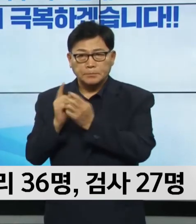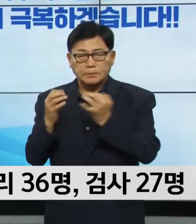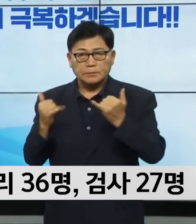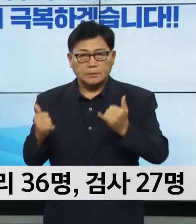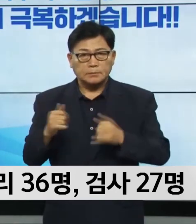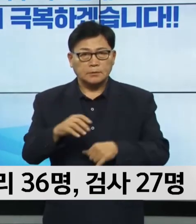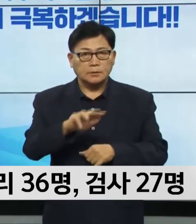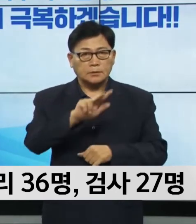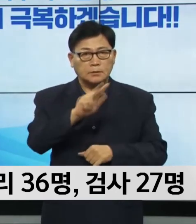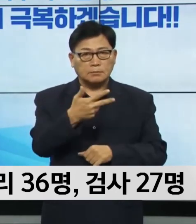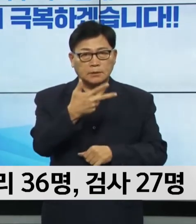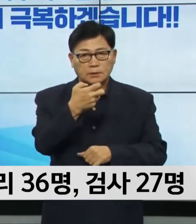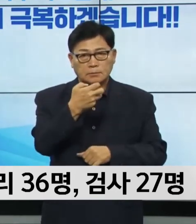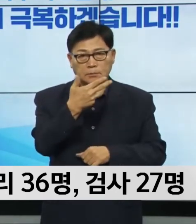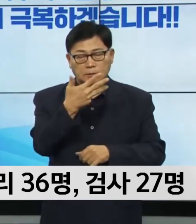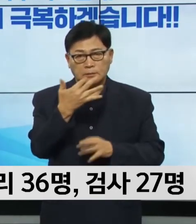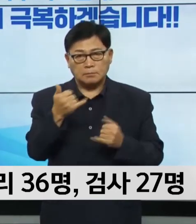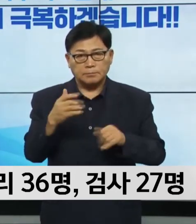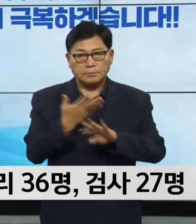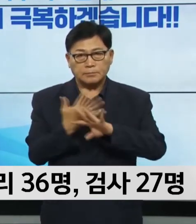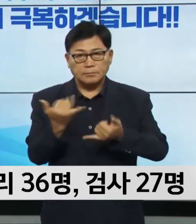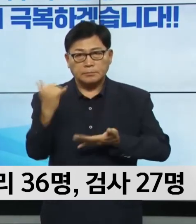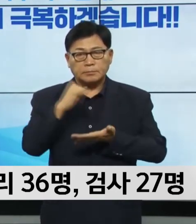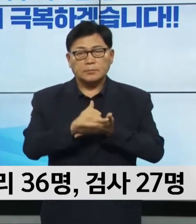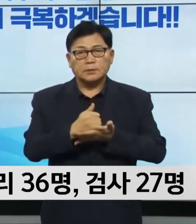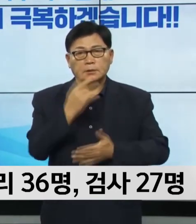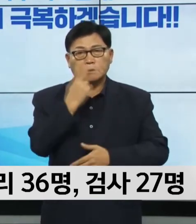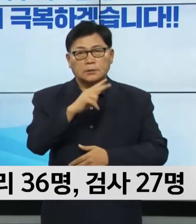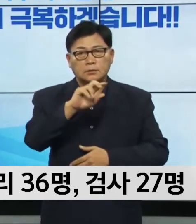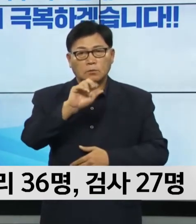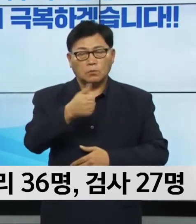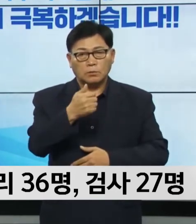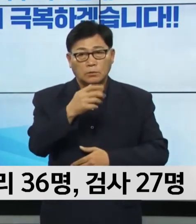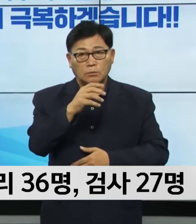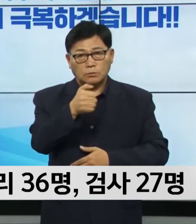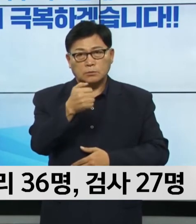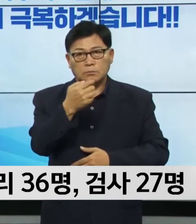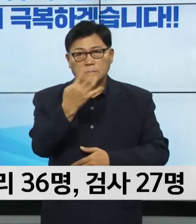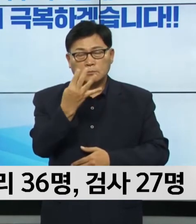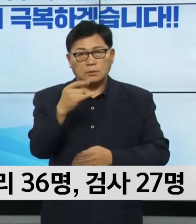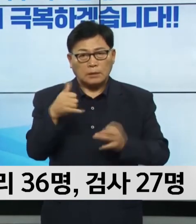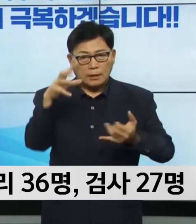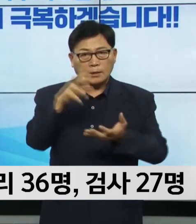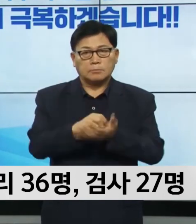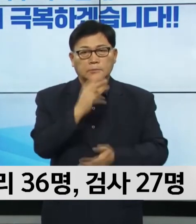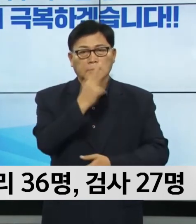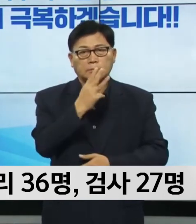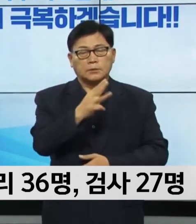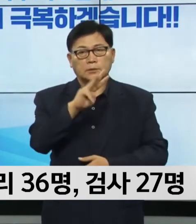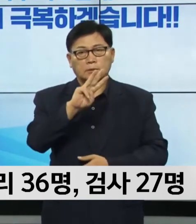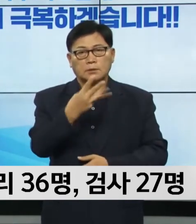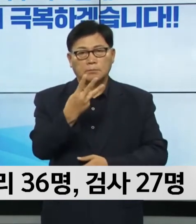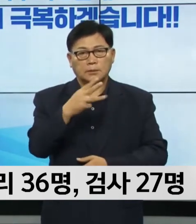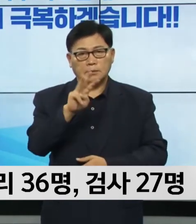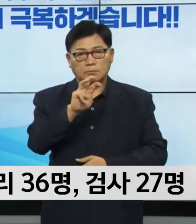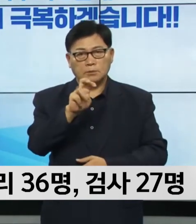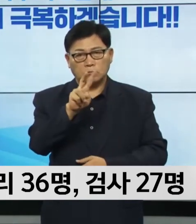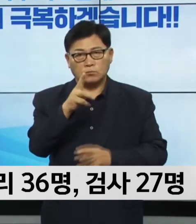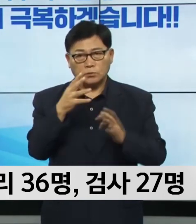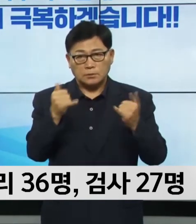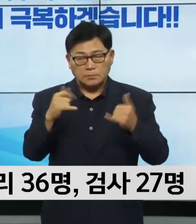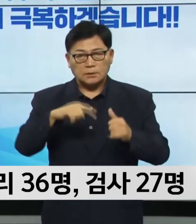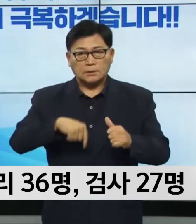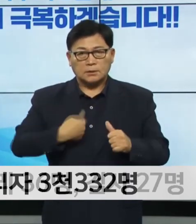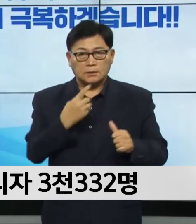778명, 해외 입국자 2,554명, 학계 3,332명이